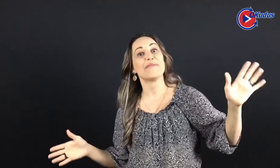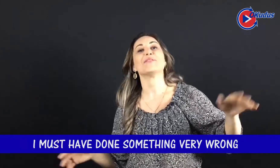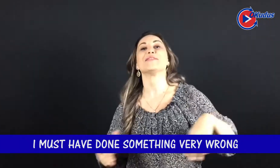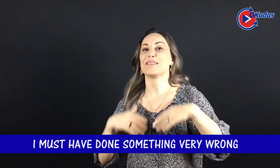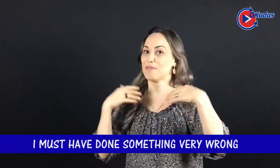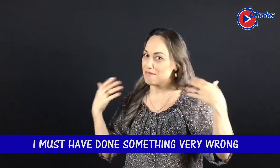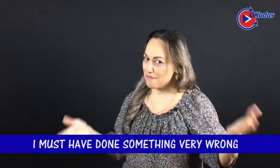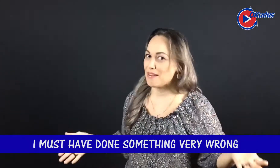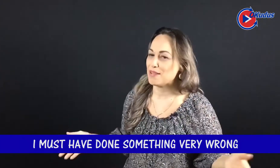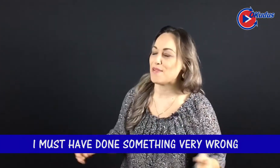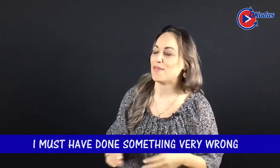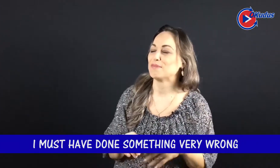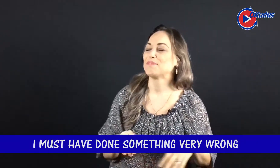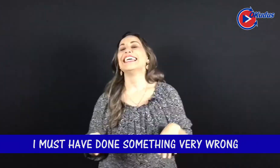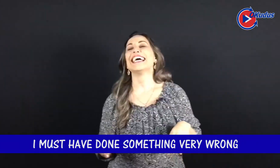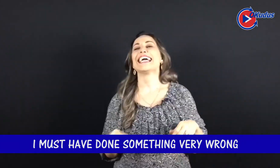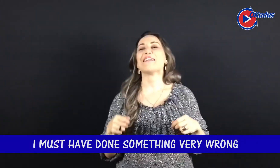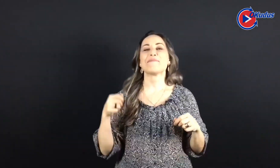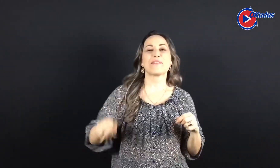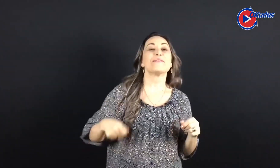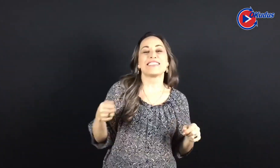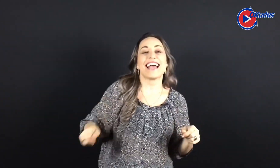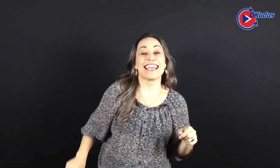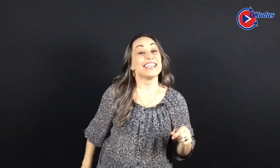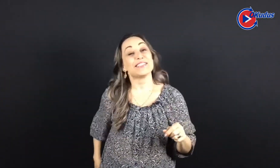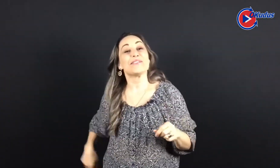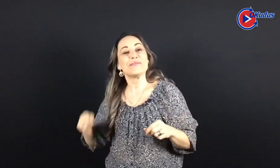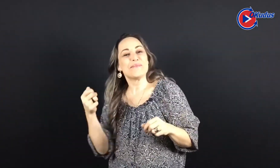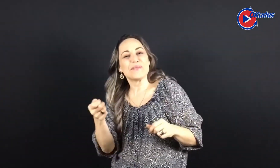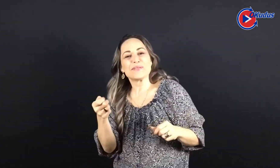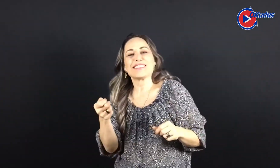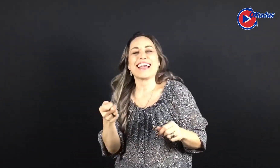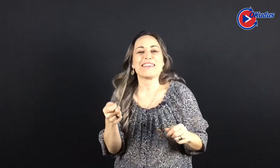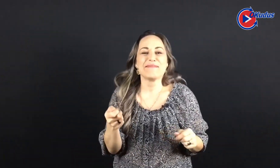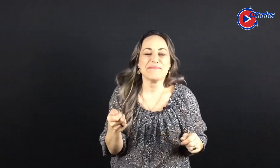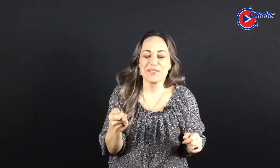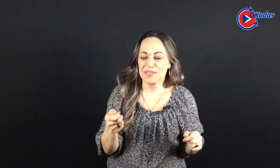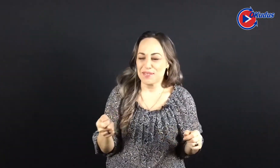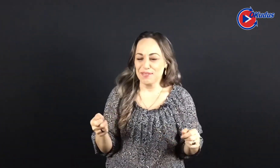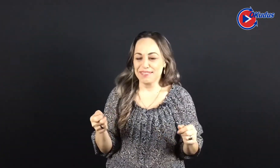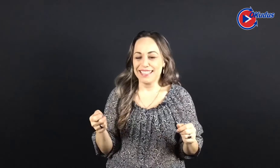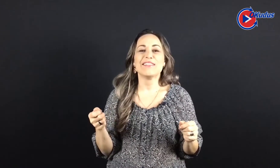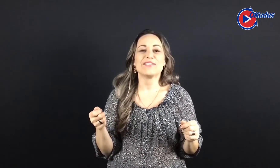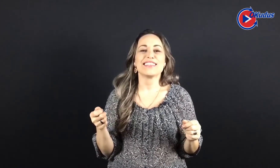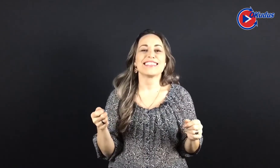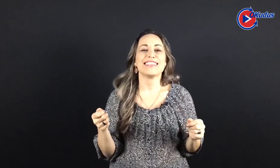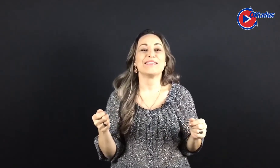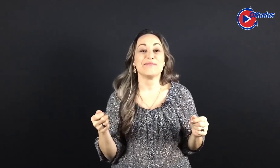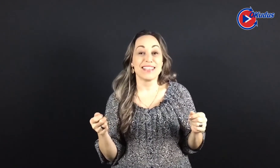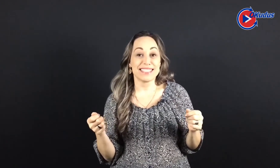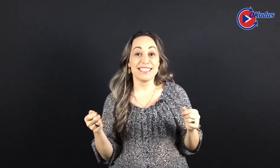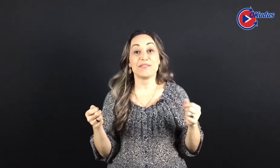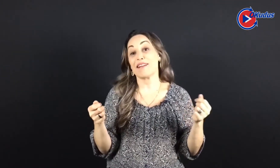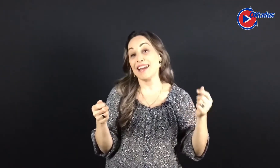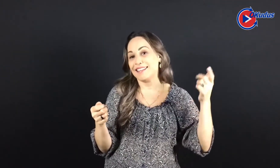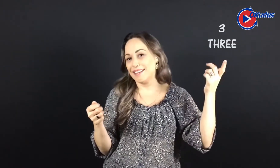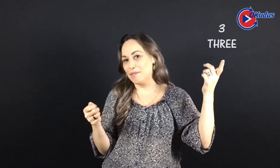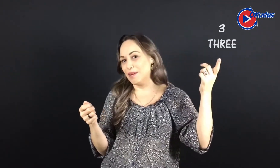have done something very wrong. E aí ela pegou o cheque, ela tirou do bolso o cheque, me mostrou, eu tinha escrito em vez de tree, the number,